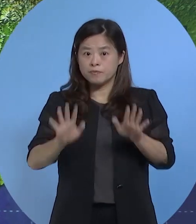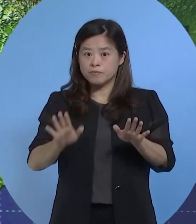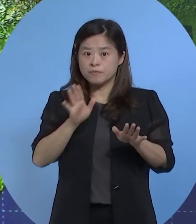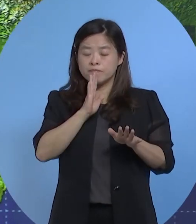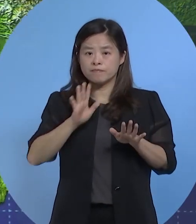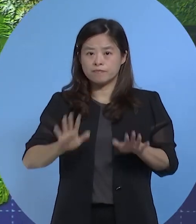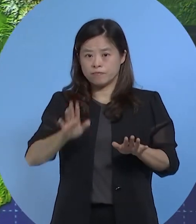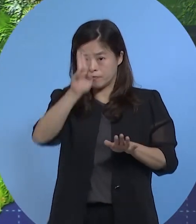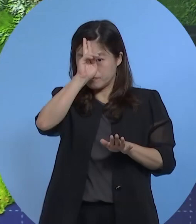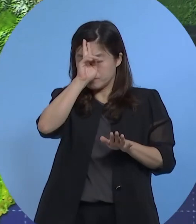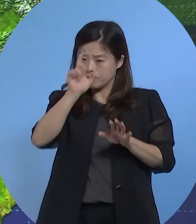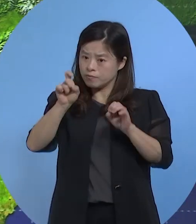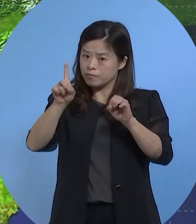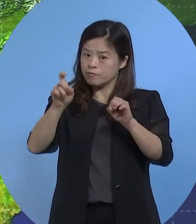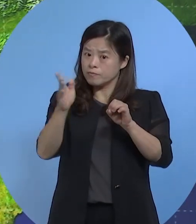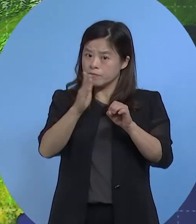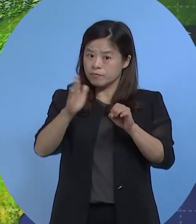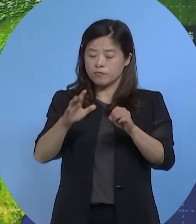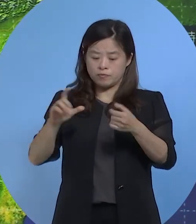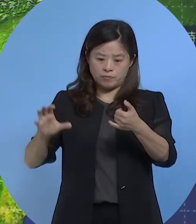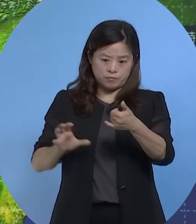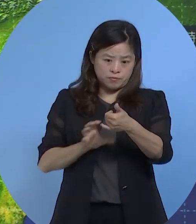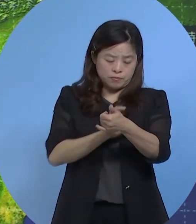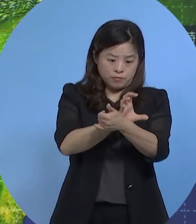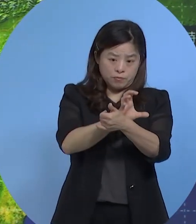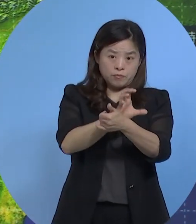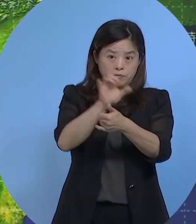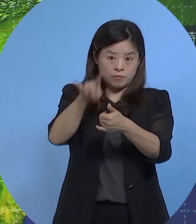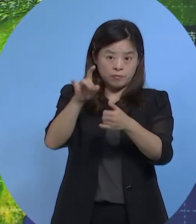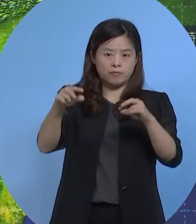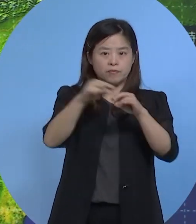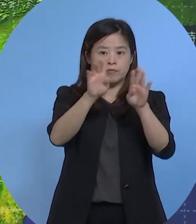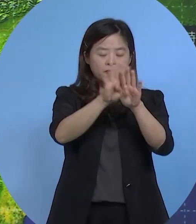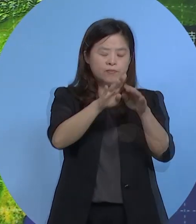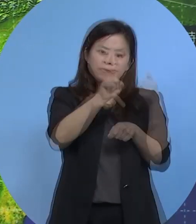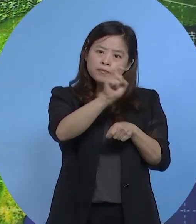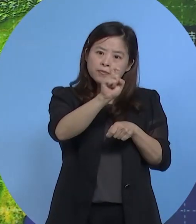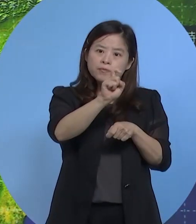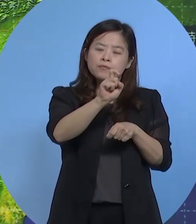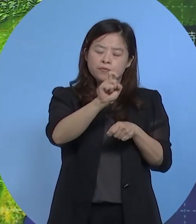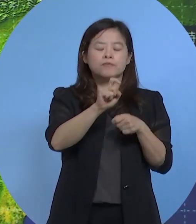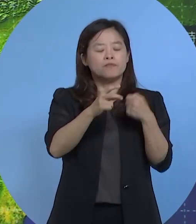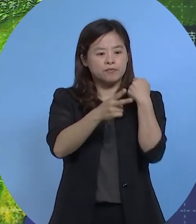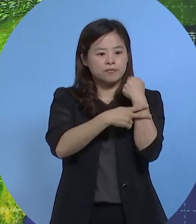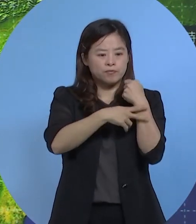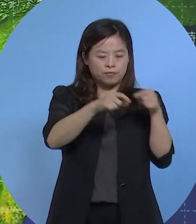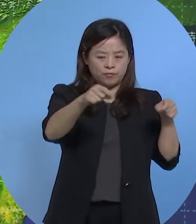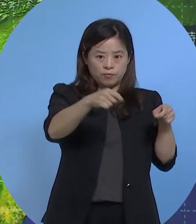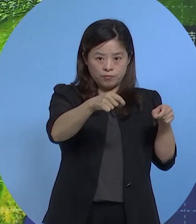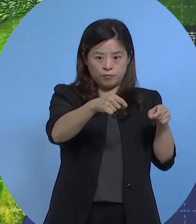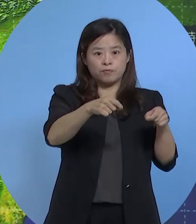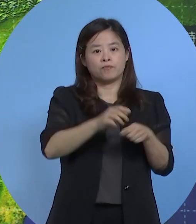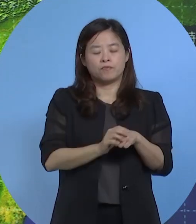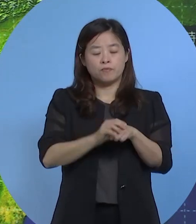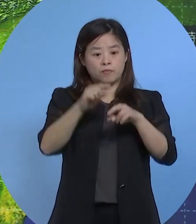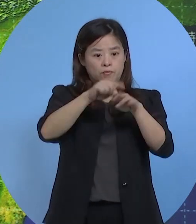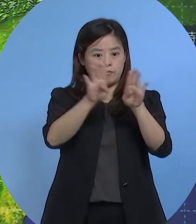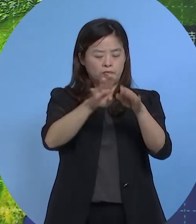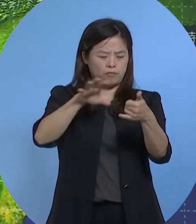今天中午11点的位置台风中心已经来到了金门西方大概110公里的陆地上金门仍然在其暴风